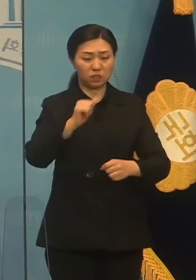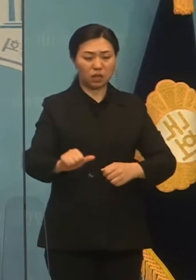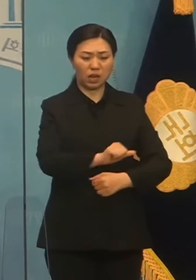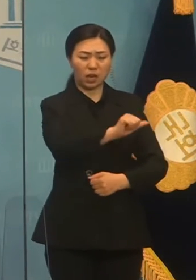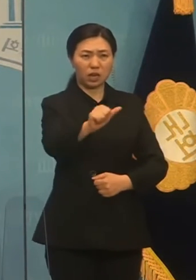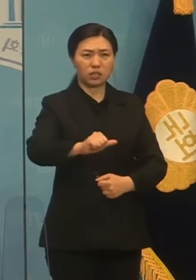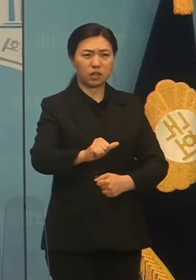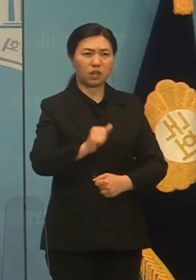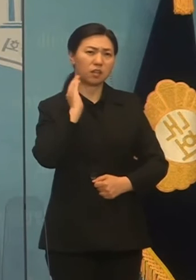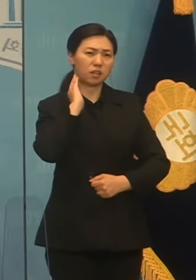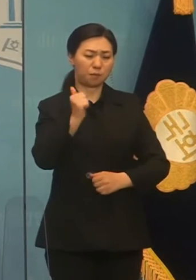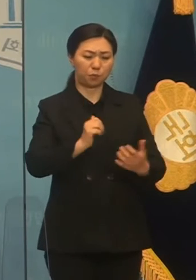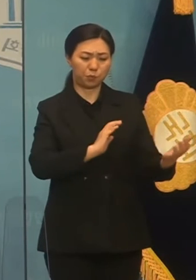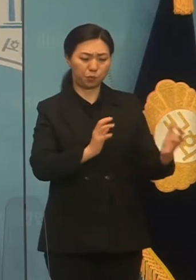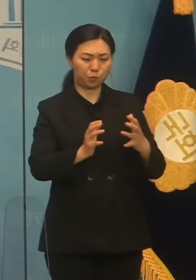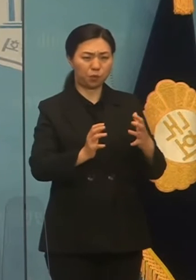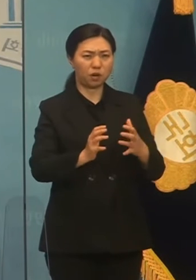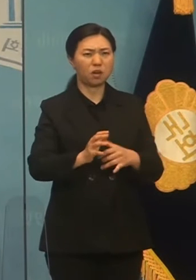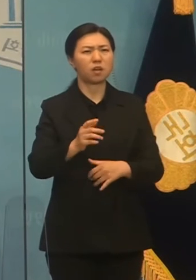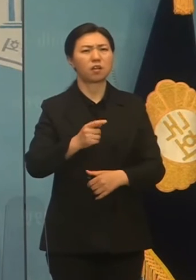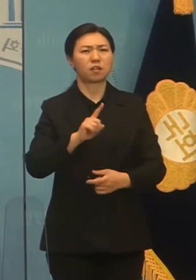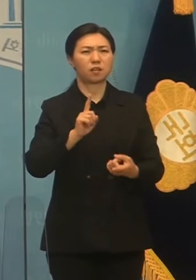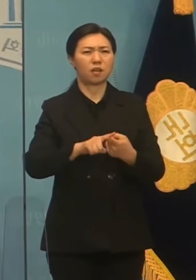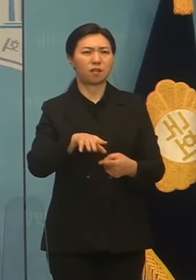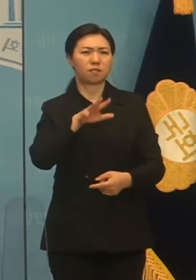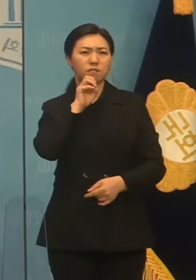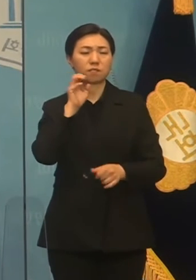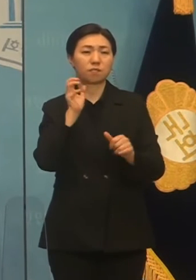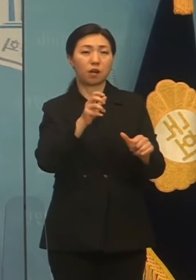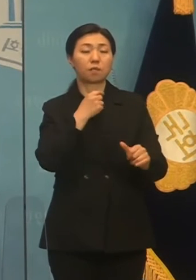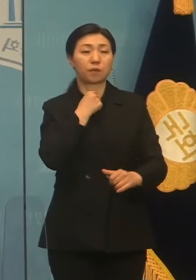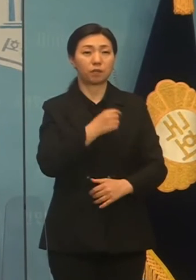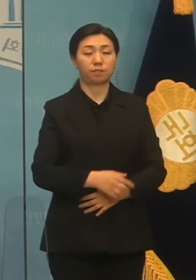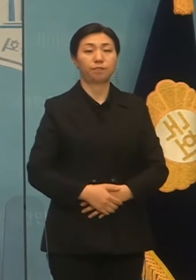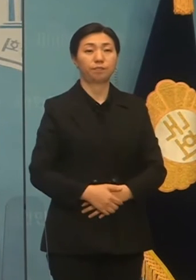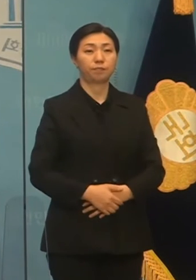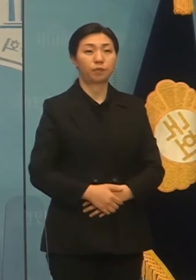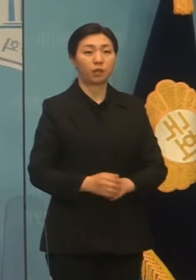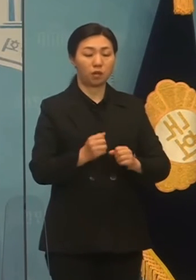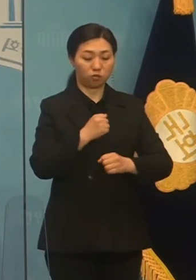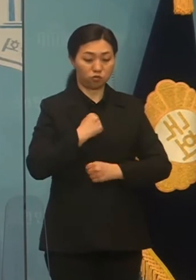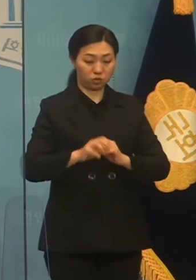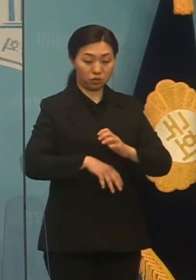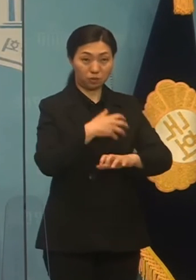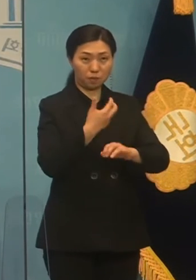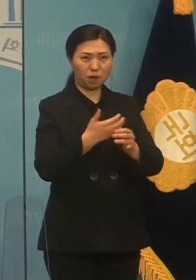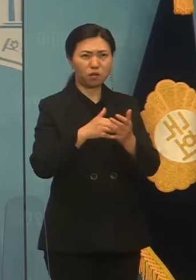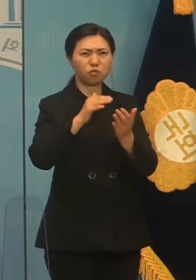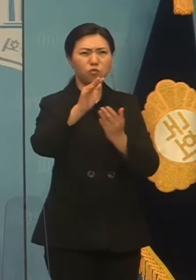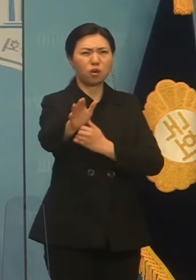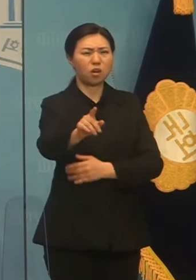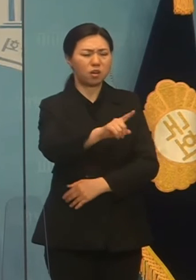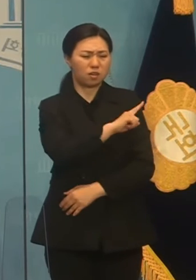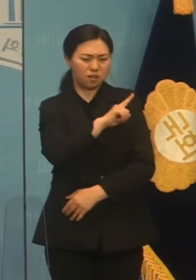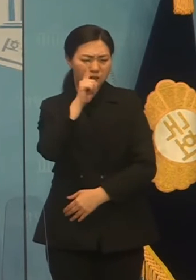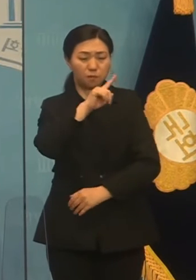미얀마 현지 상황이 2월 1일 금북 부텔타 미국 최악으로 치닫고 있습니다.